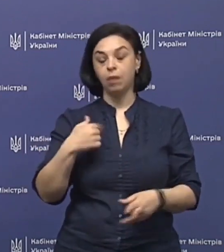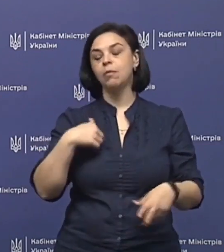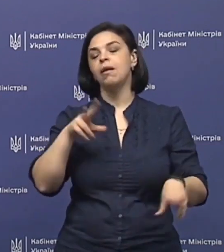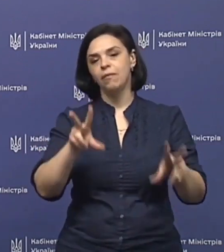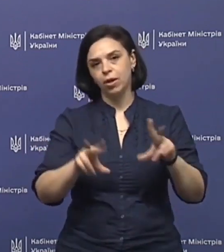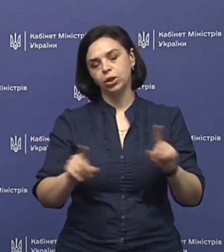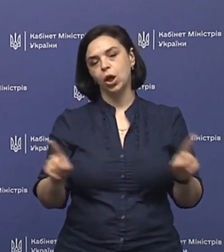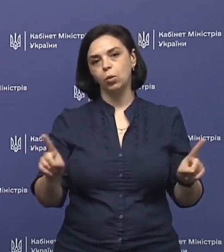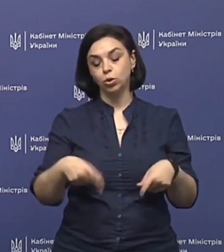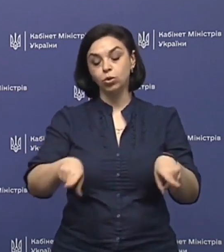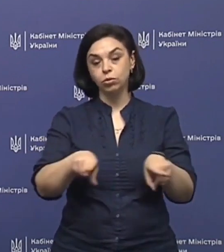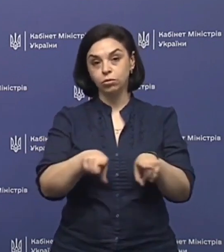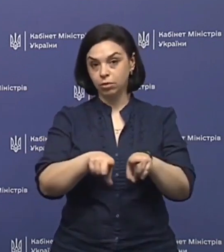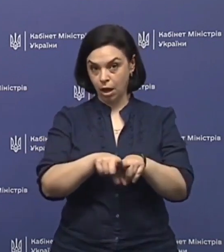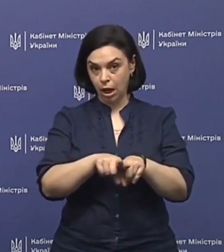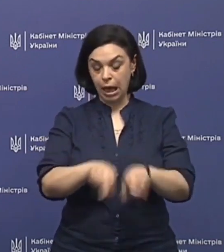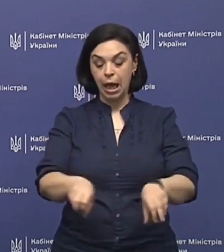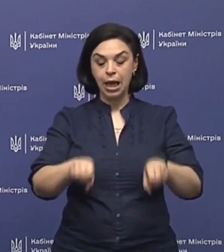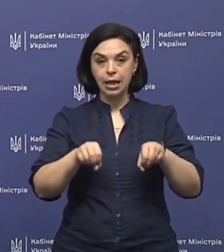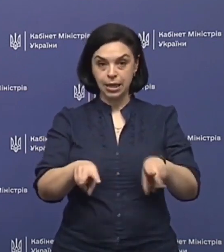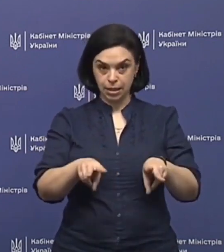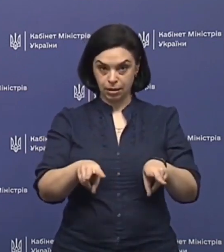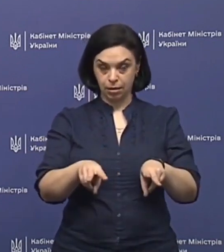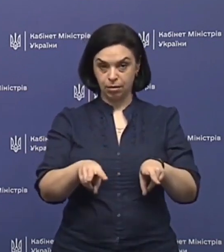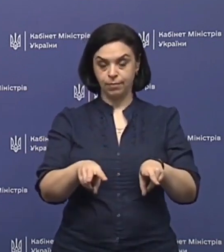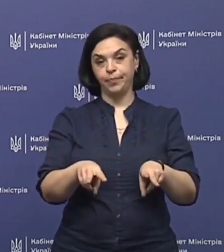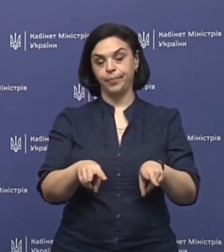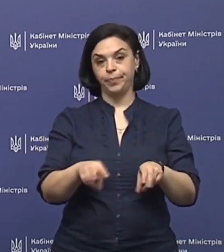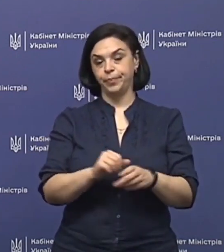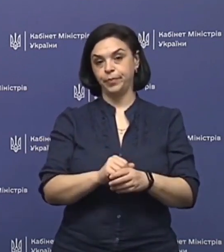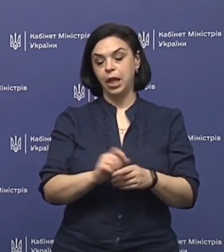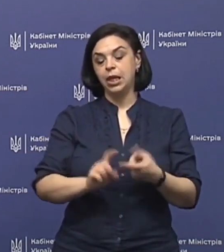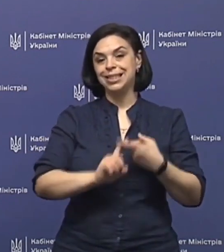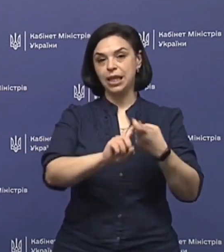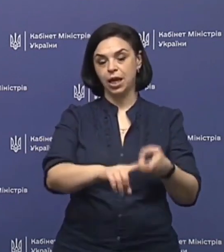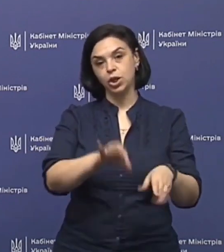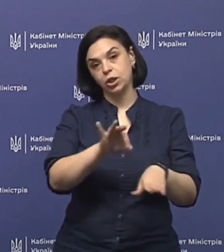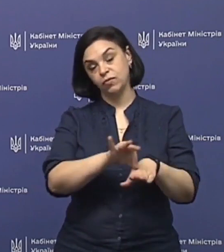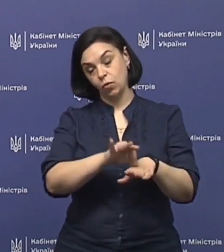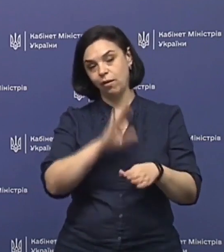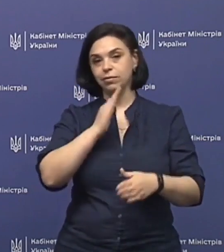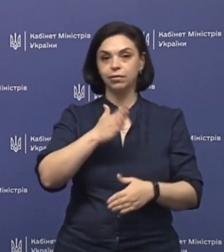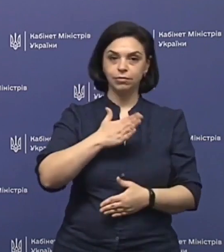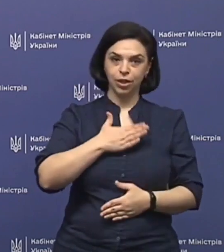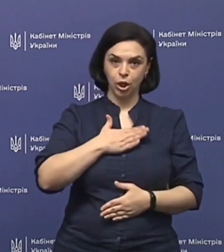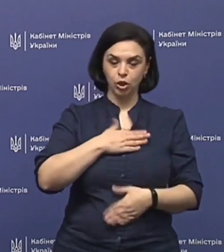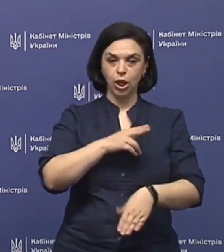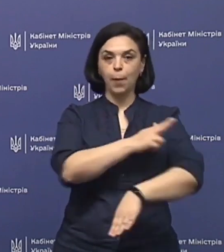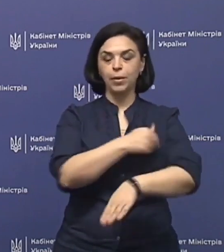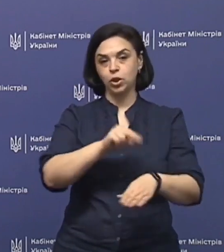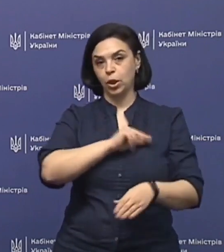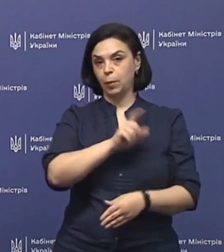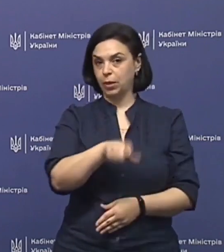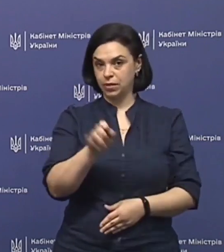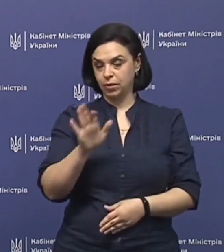вважаємо, що таким чином ризик зараження, інфікування наших медичних